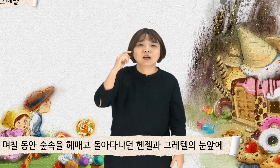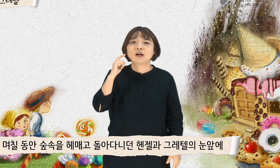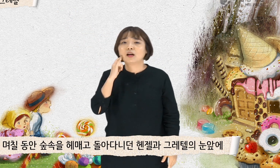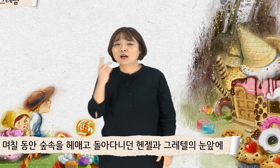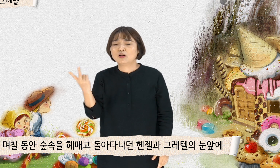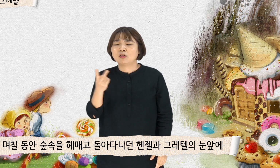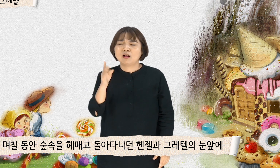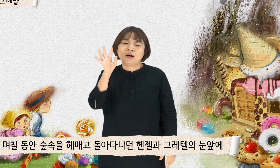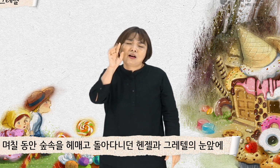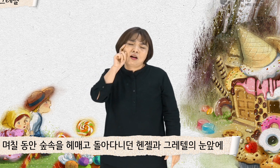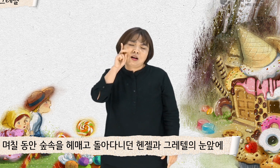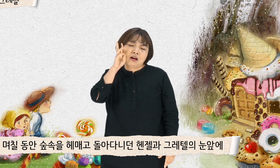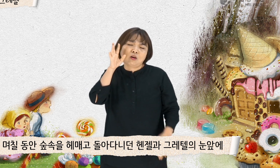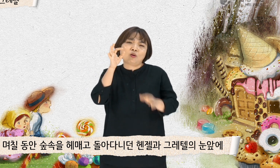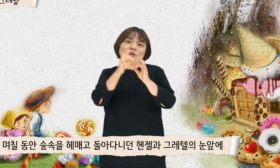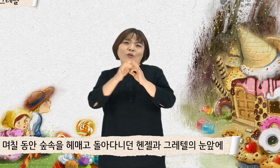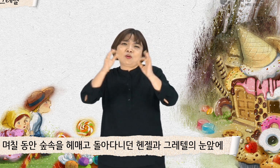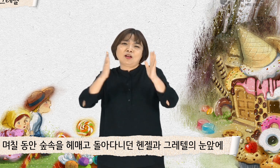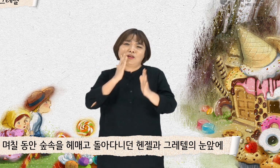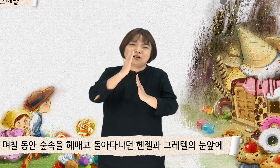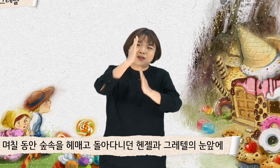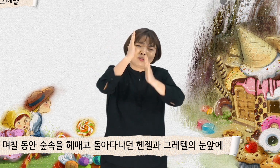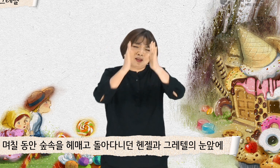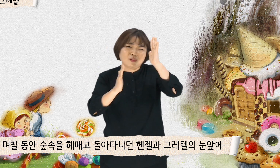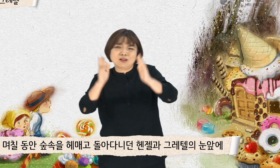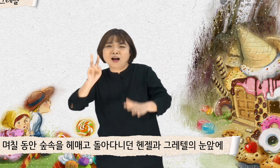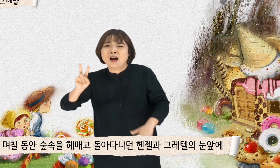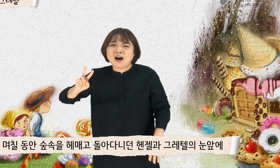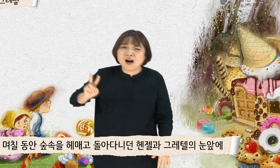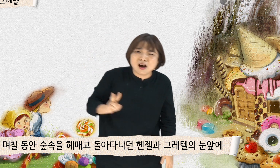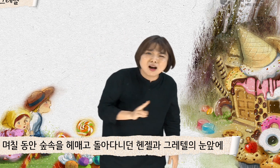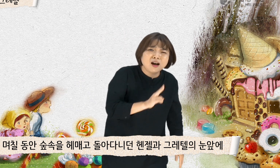숲속을 헤매고 돌아다니던 핸젤과 그레텔의 눈앞에